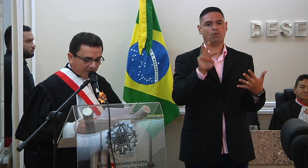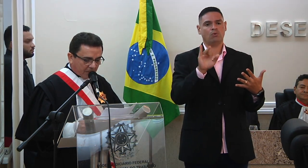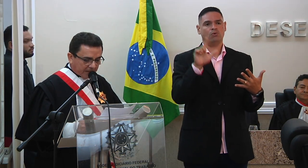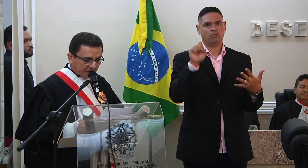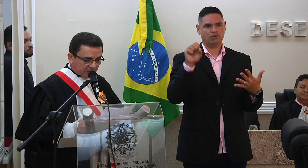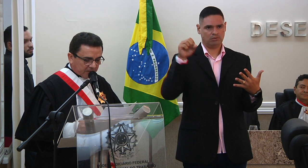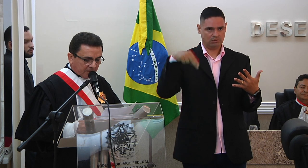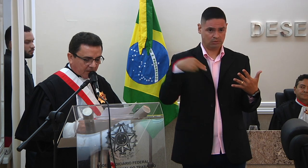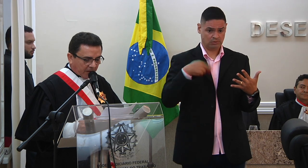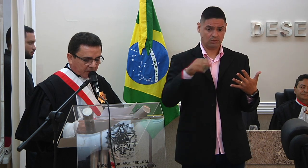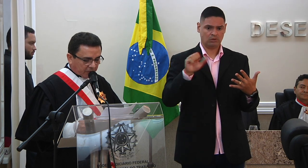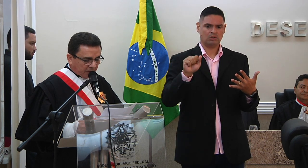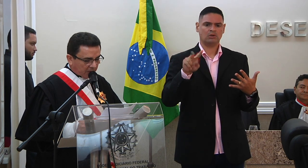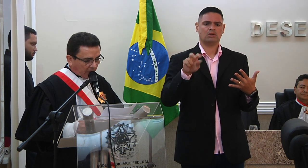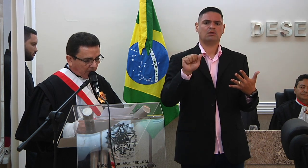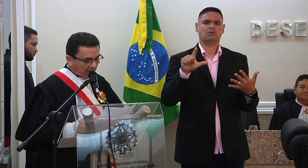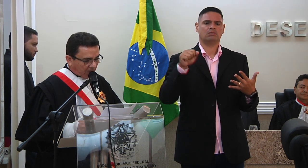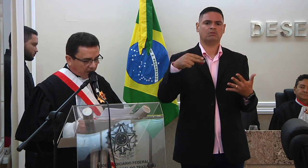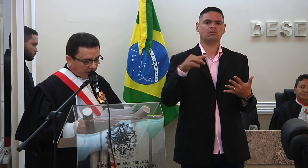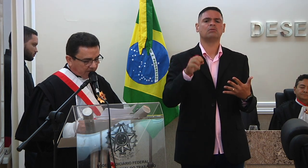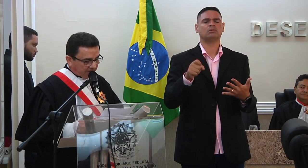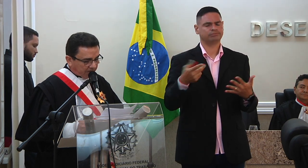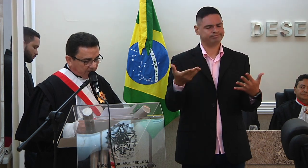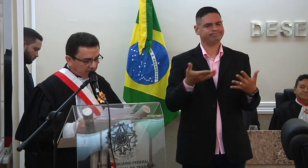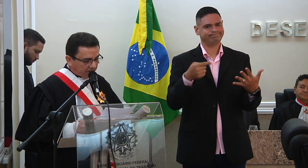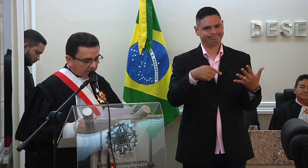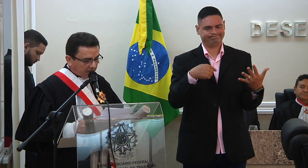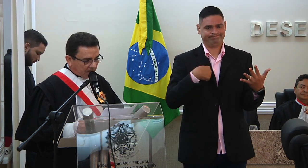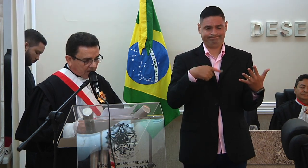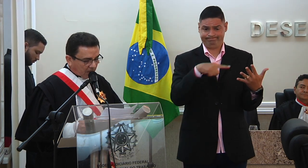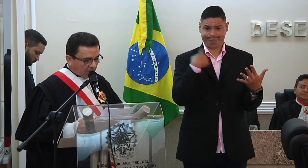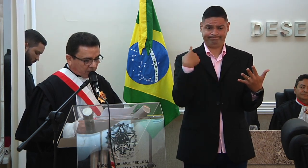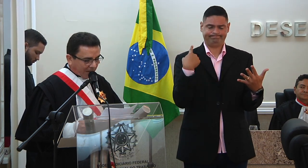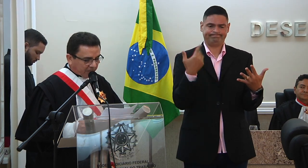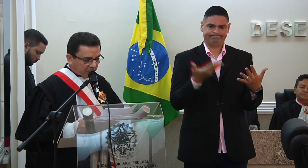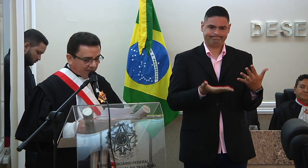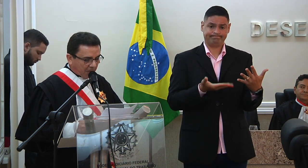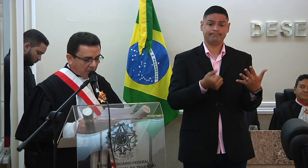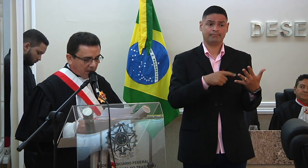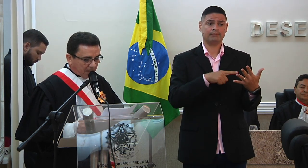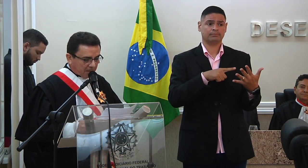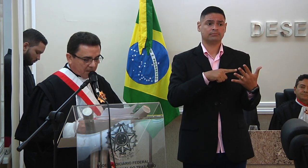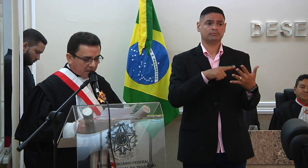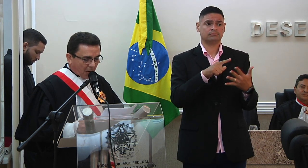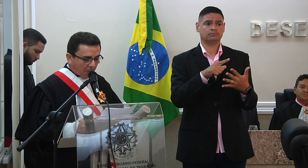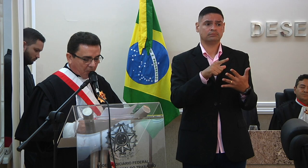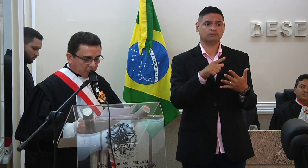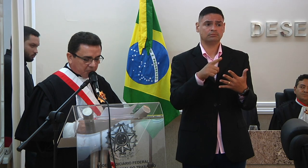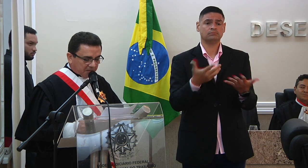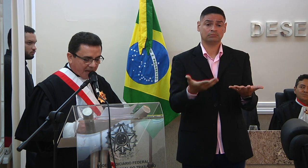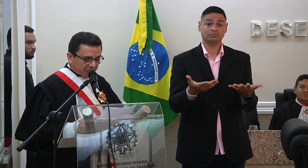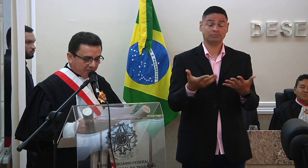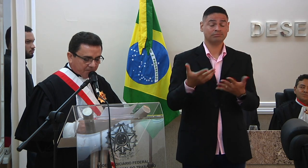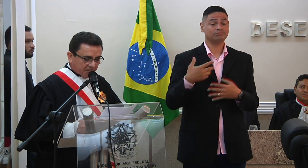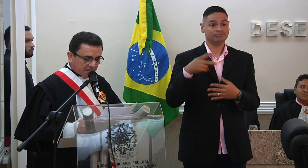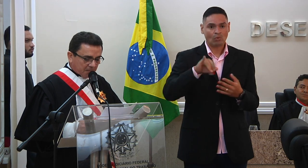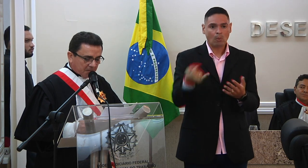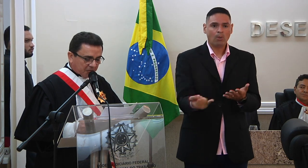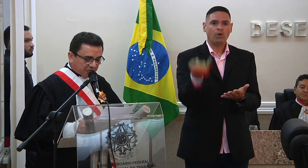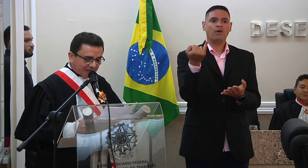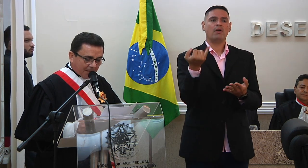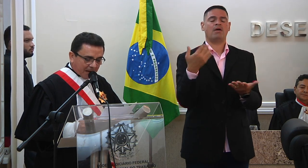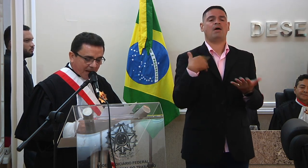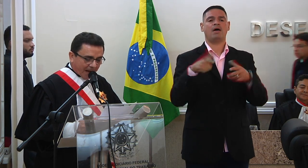Cavalcante este em memória com os quais tive a honra e a oportunidade